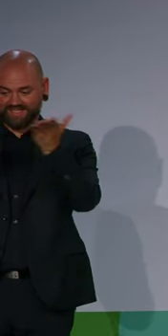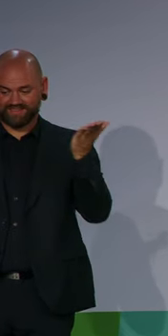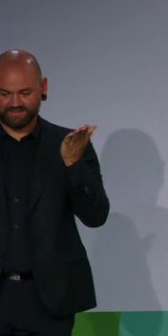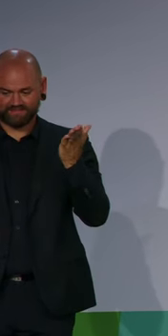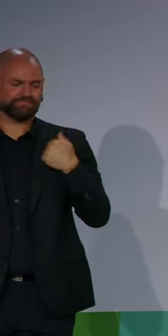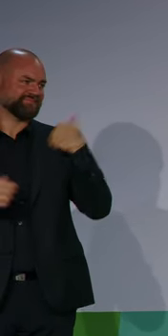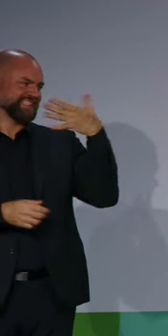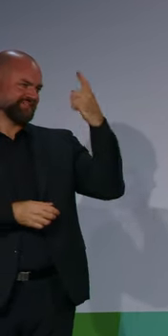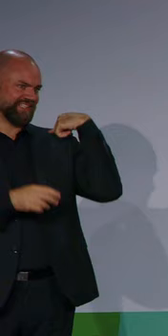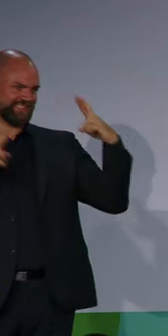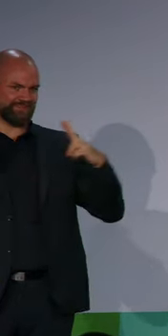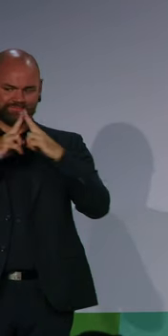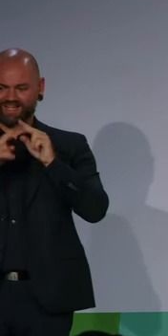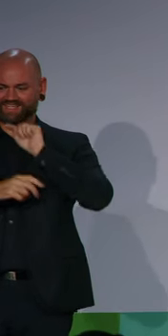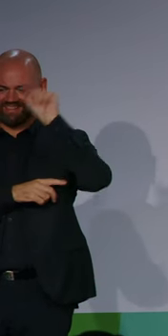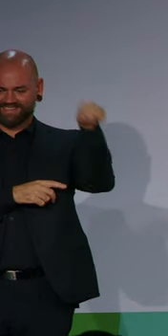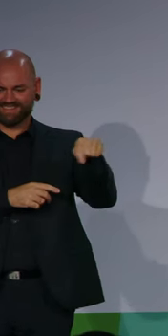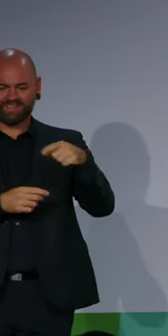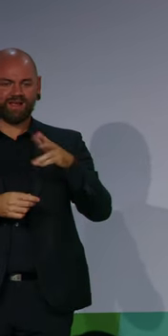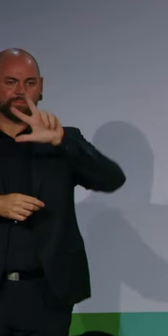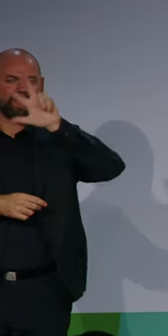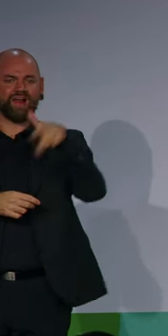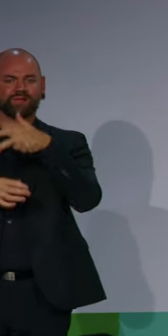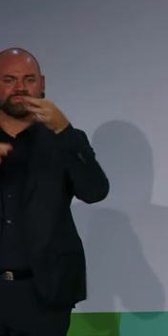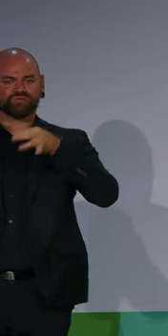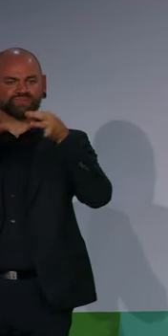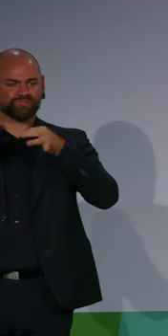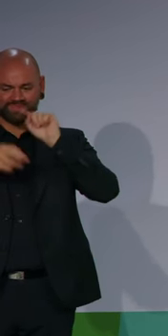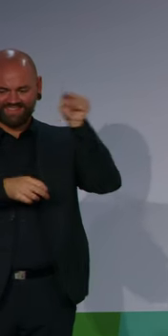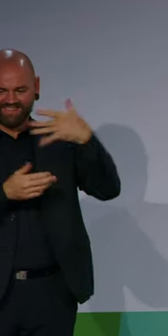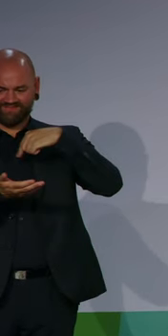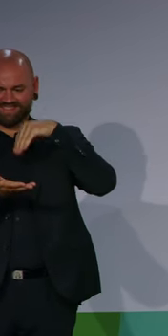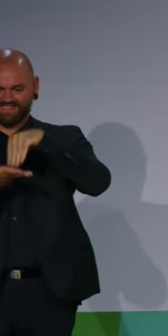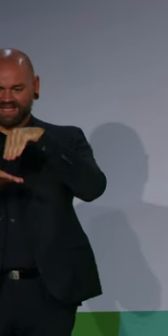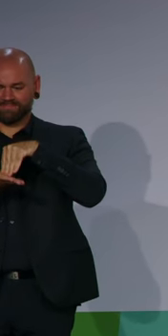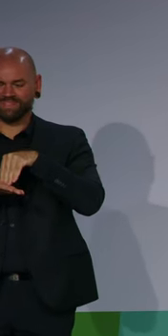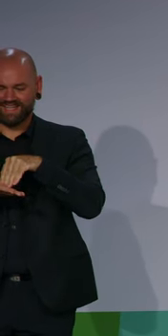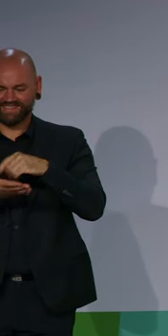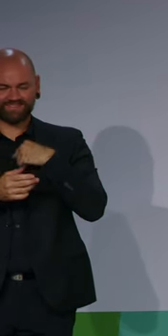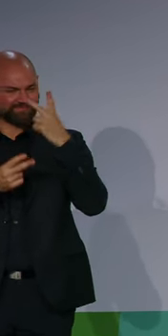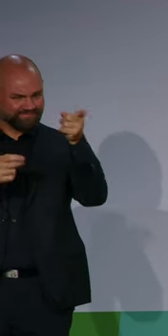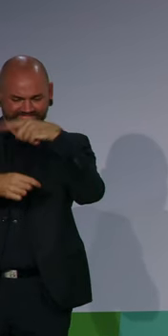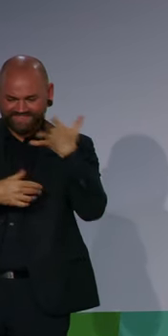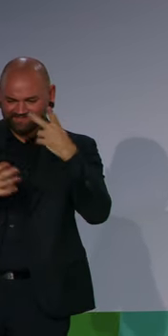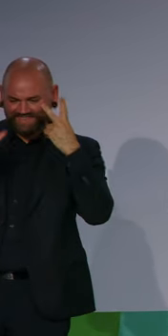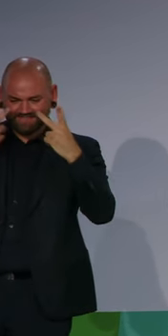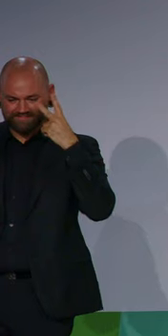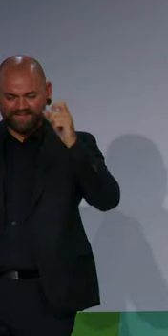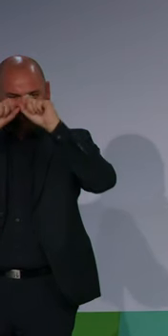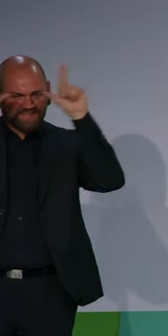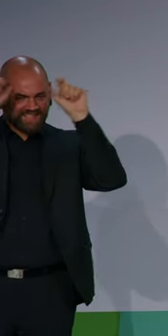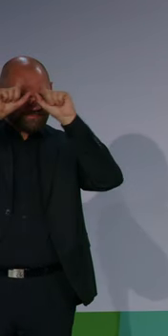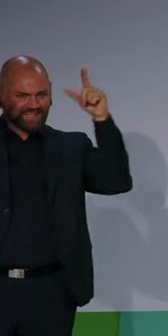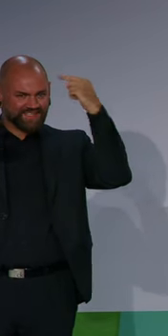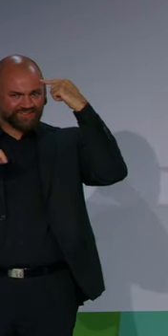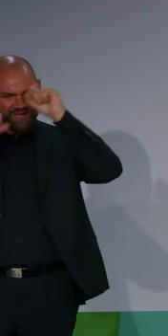und wir haben ja im Grunde die Bilder noch im Kopf, die Bilder noch von Athletinnen und Athleten in Paris, die wirklich eine Menge geleistet haben. Wir haben die bunten Bilder